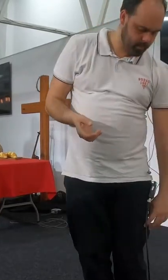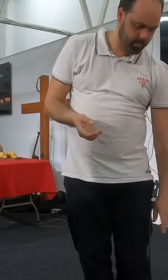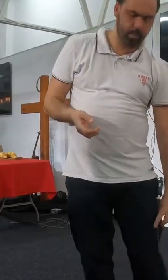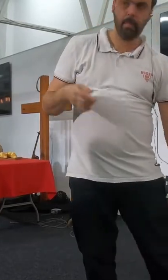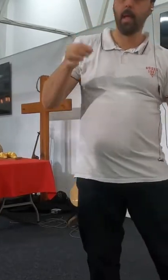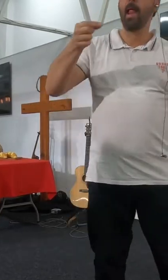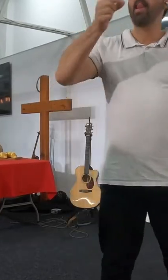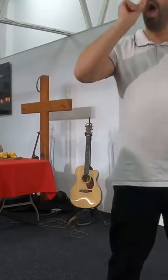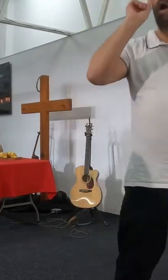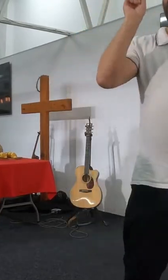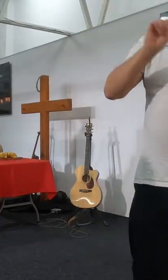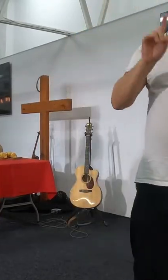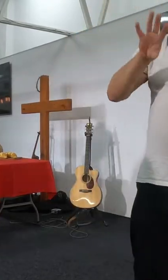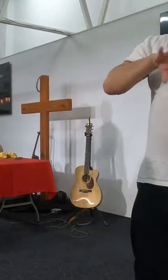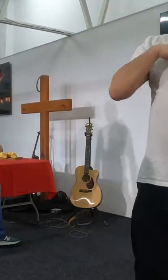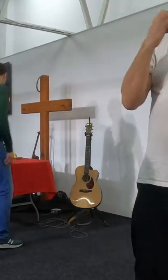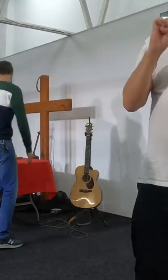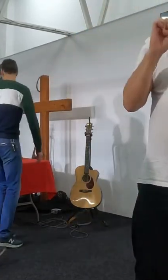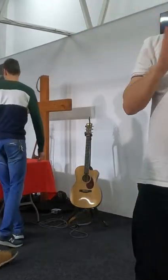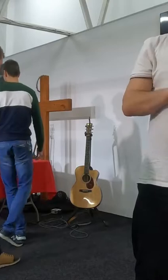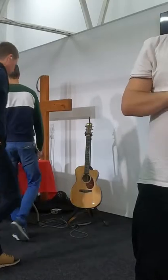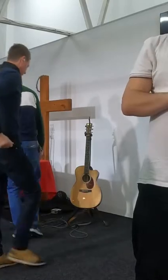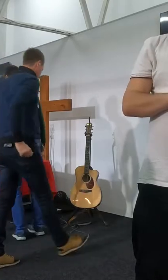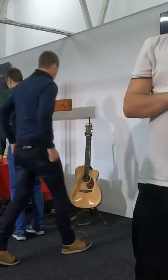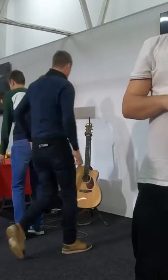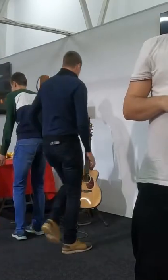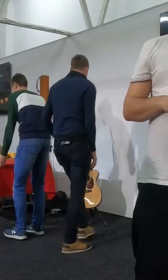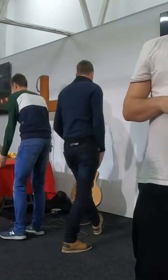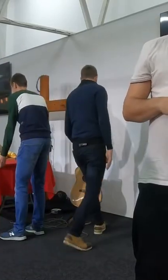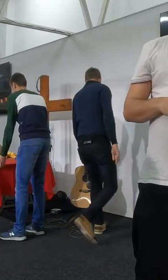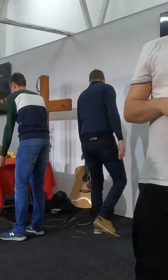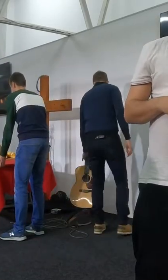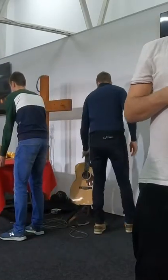evangelie maal, en dit is wat ons vir oogend ook herdenk, dankie kenne.